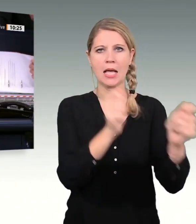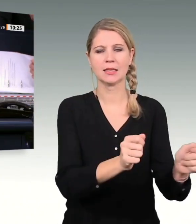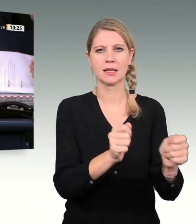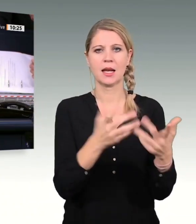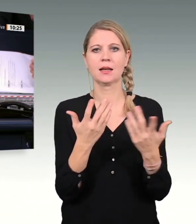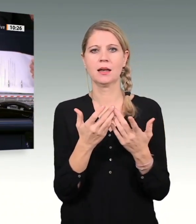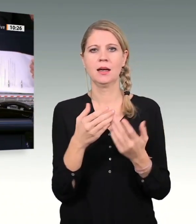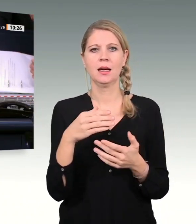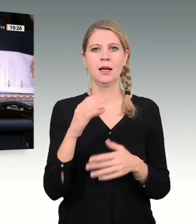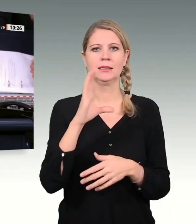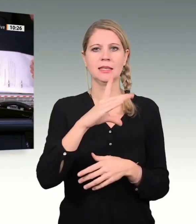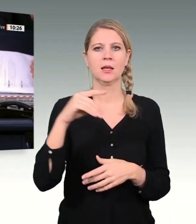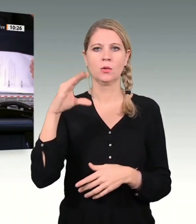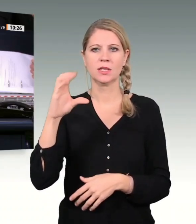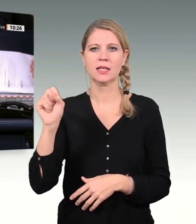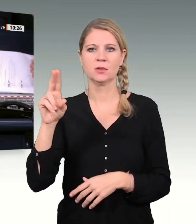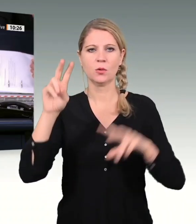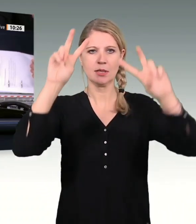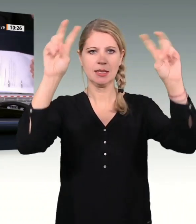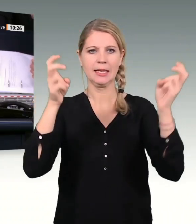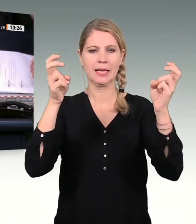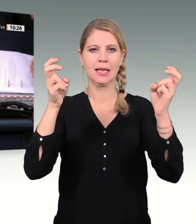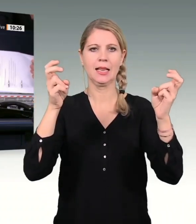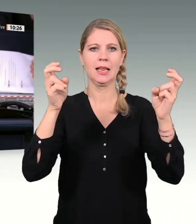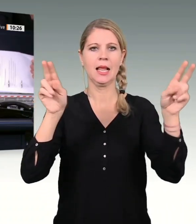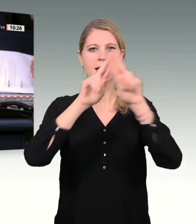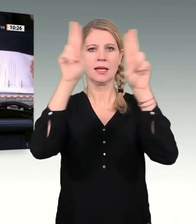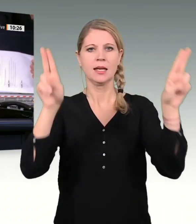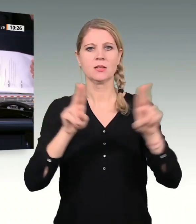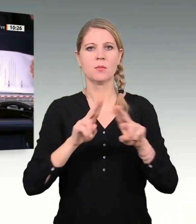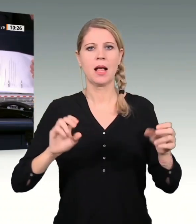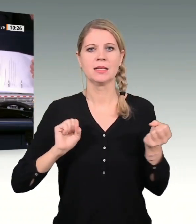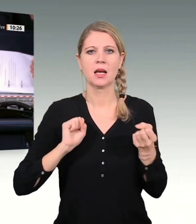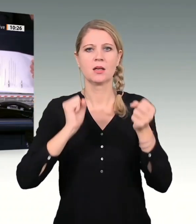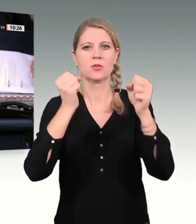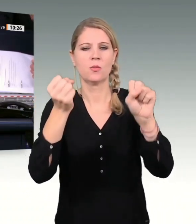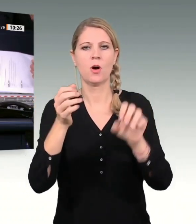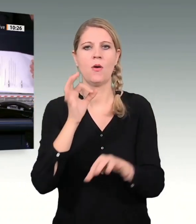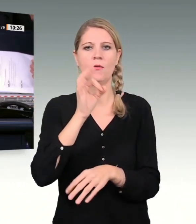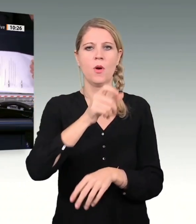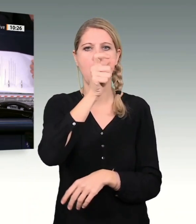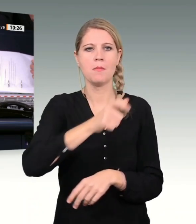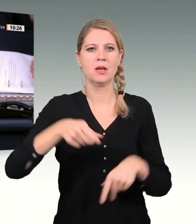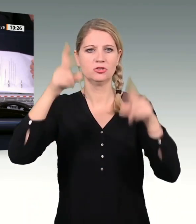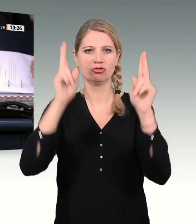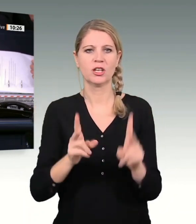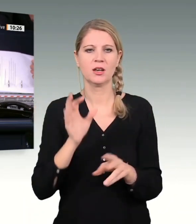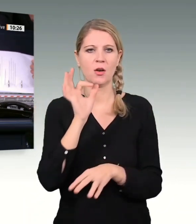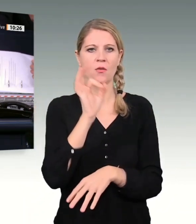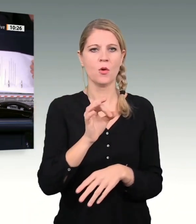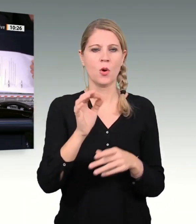-CSU mit dem Titel Internationales Engagement für das Menschenrecht auf Religions und Weltanschauungsfreiheit